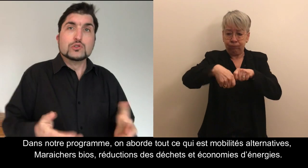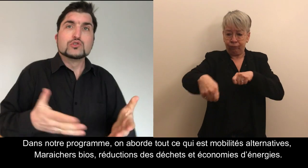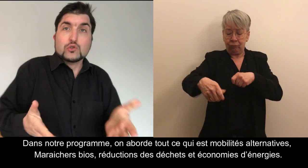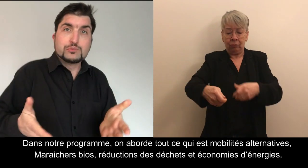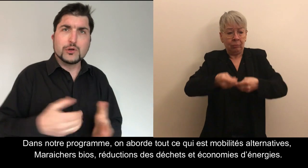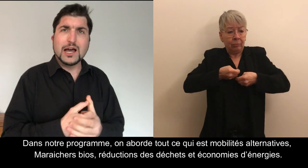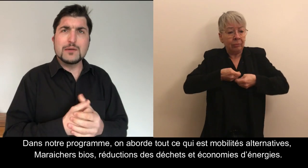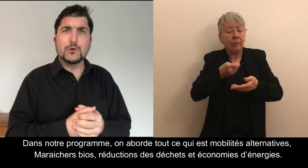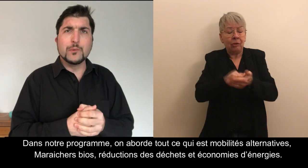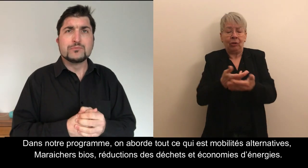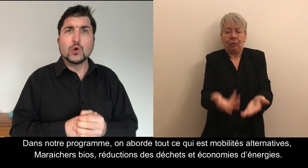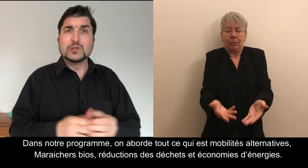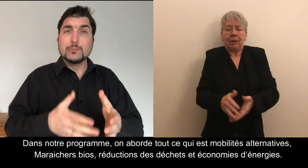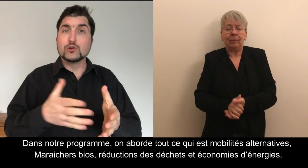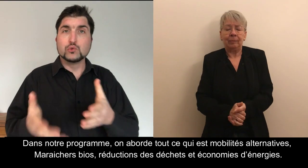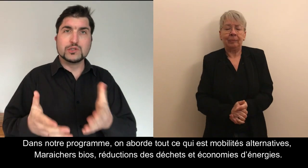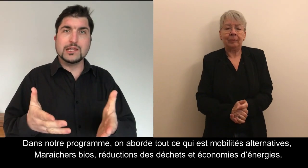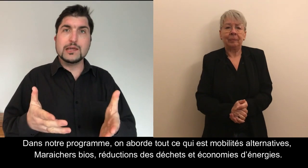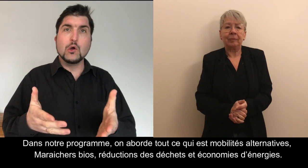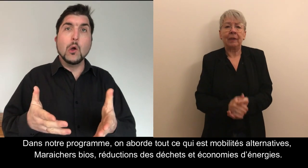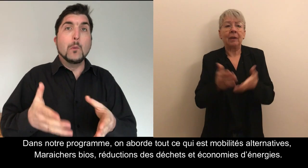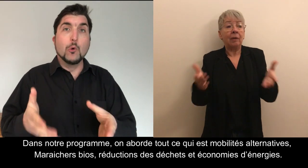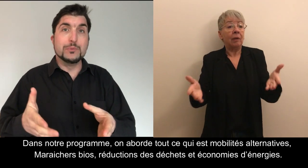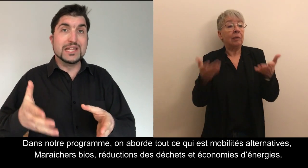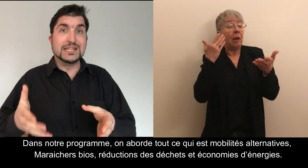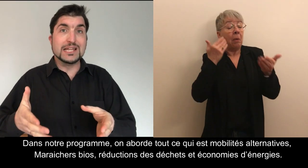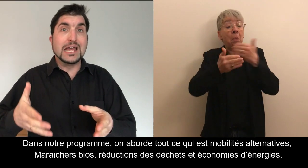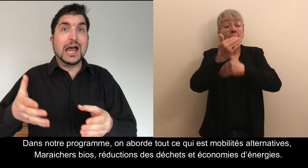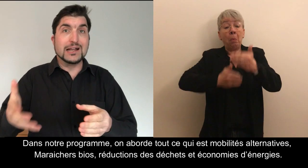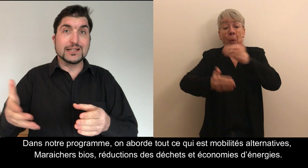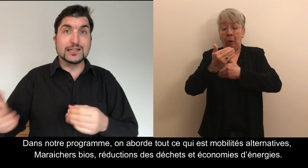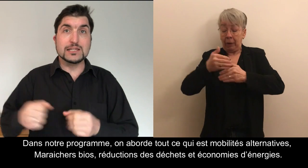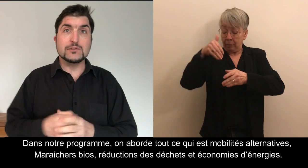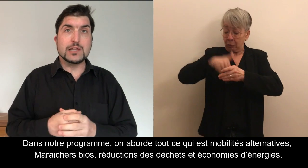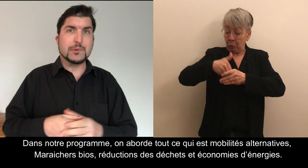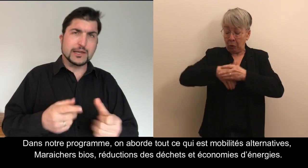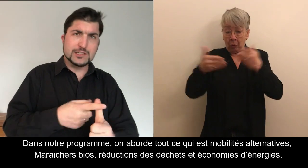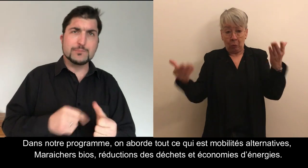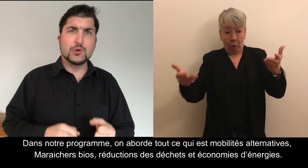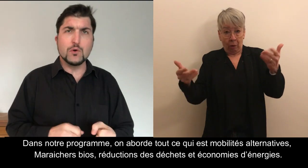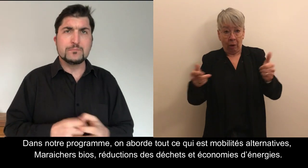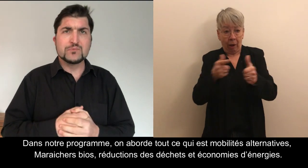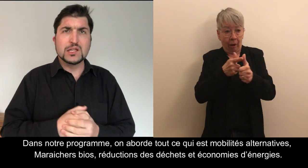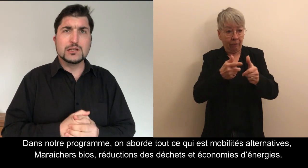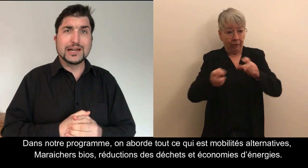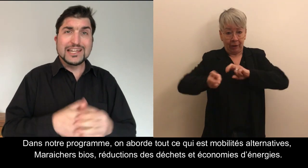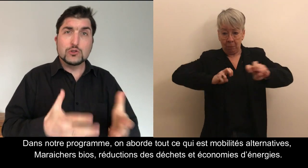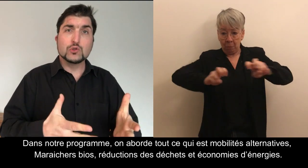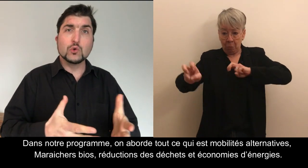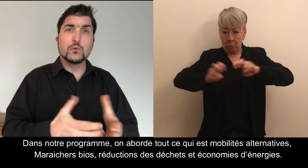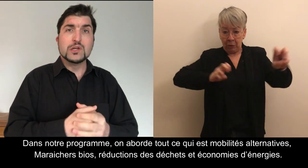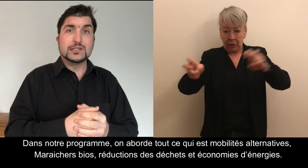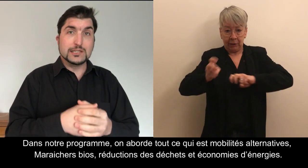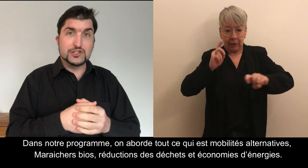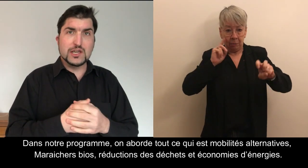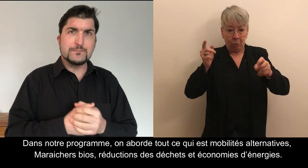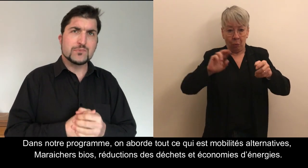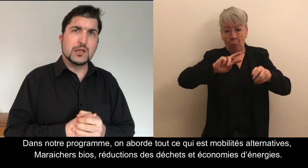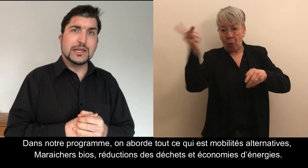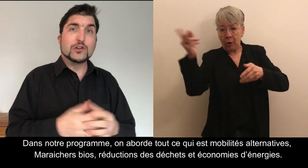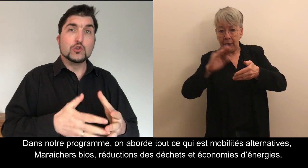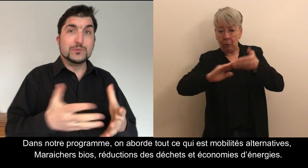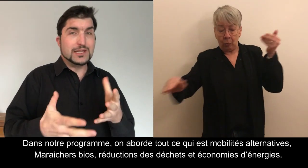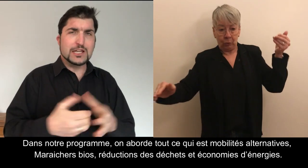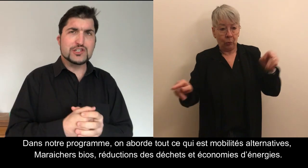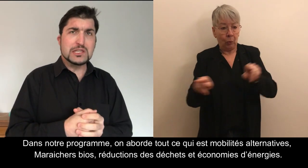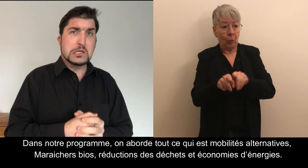Alors, dans notre programme, on aborde tout ce qui est mobilité alternative, des barres réchets bio, réduction des déchets,